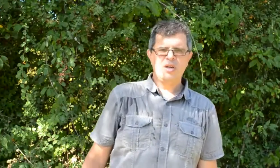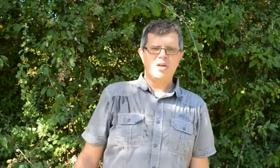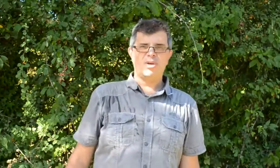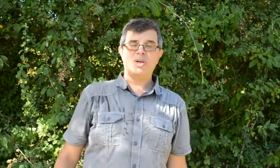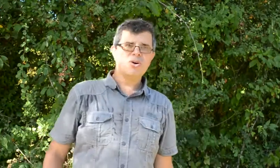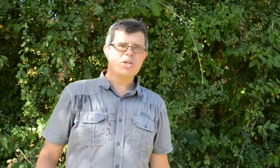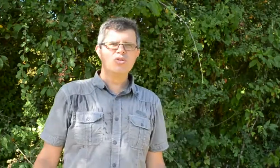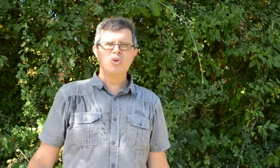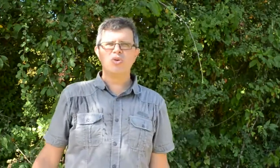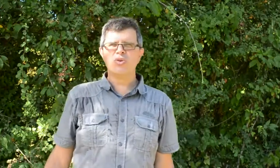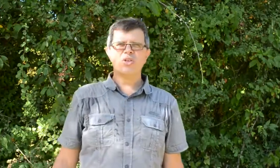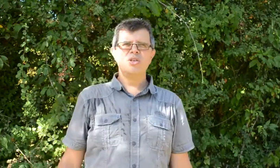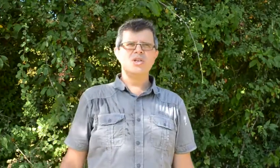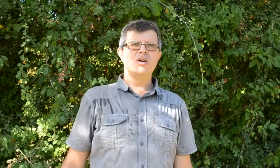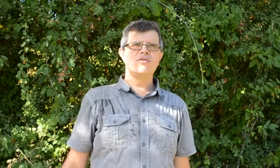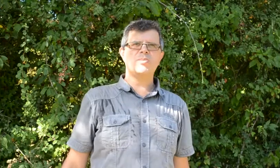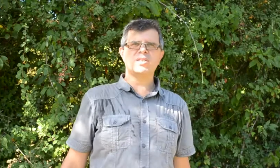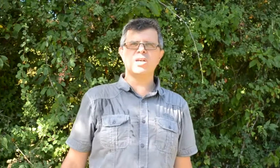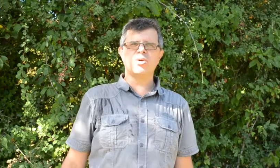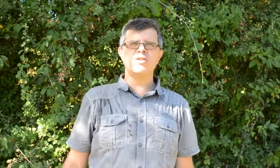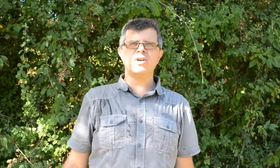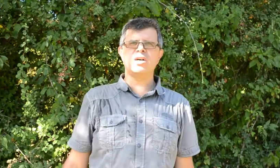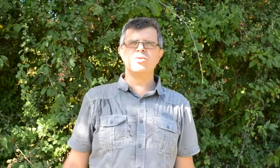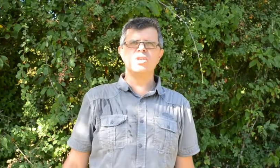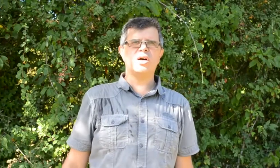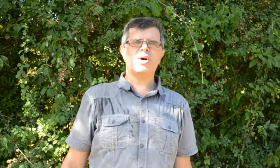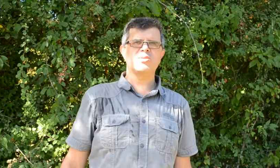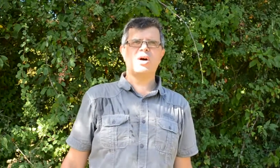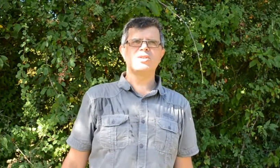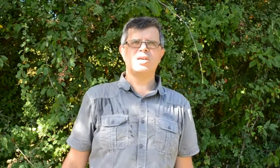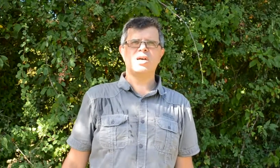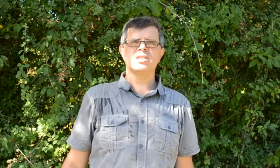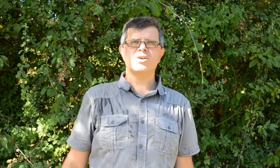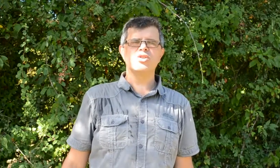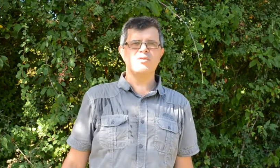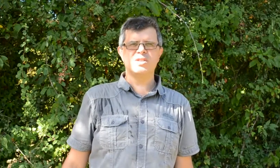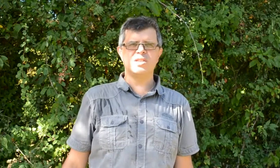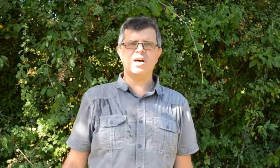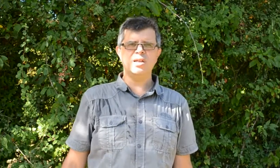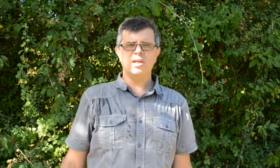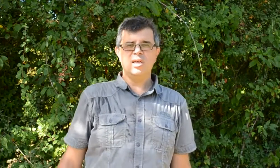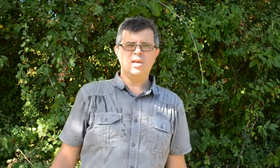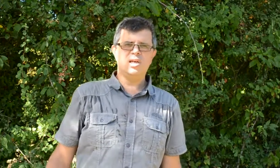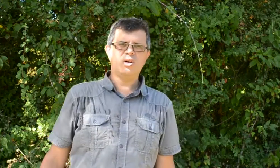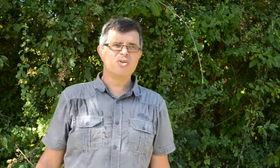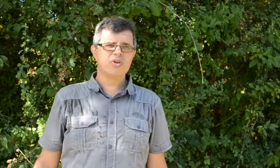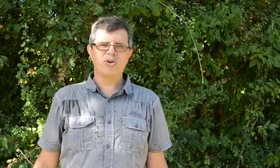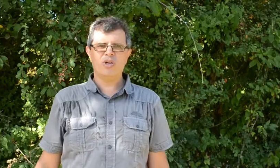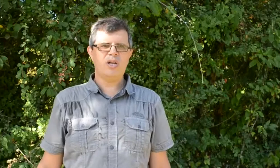Et maintenant, on a des numéros qui dépassaient régulièrement les 20 où il y a par exemple 45, 59, etc. Et donc l